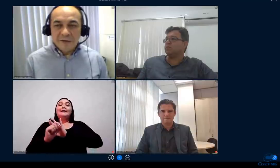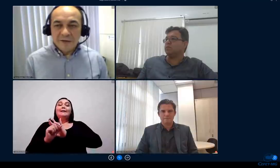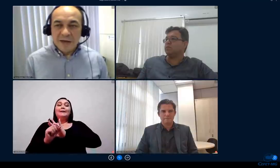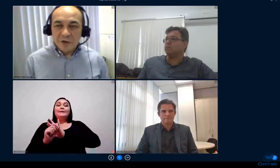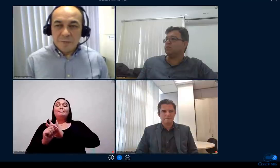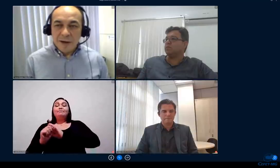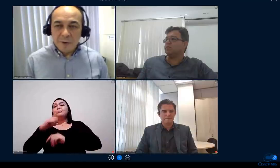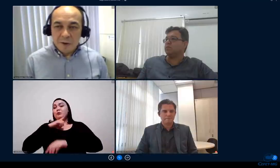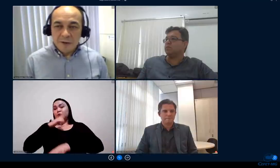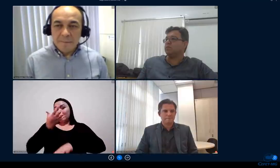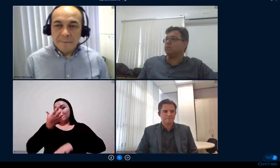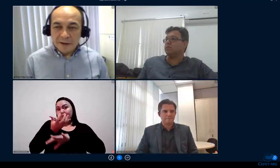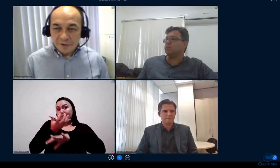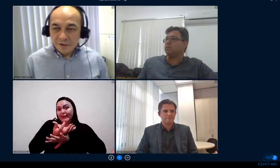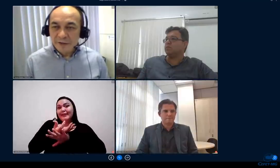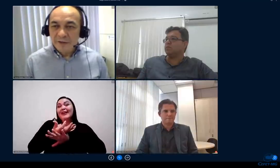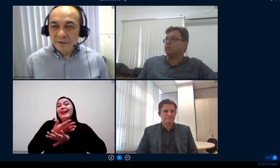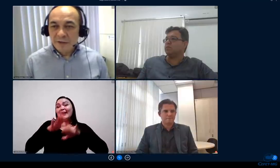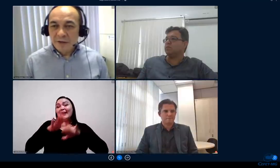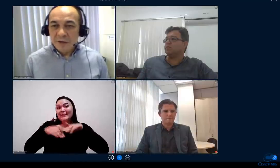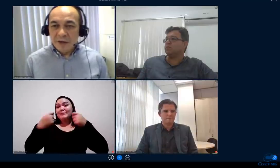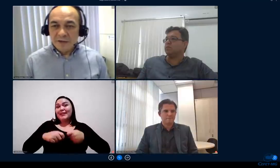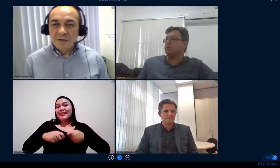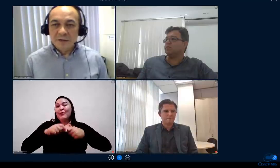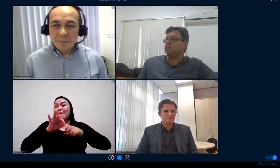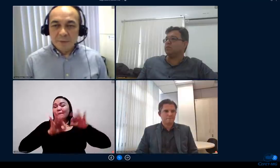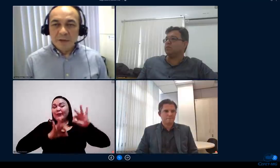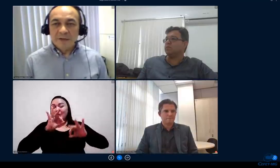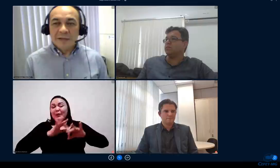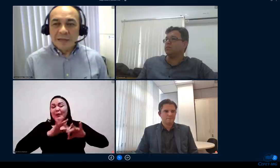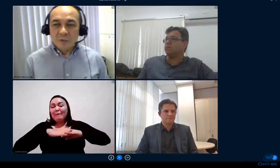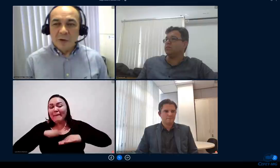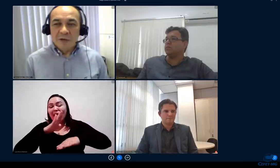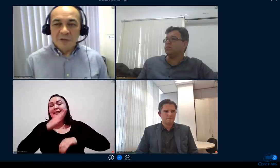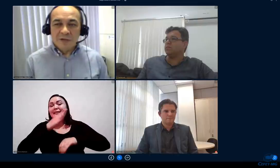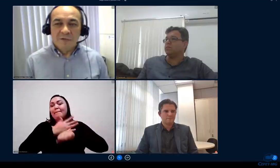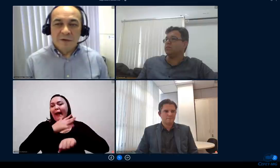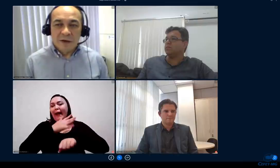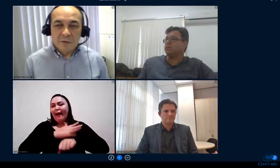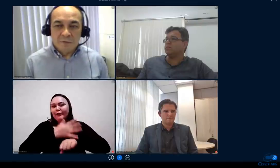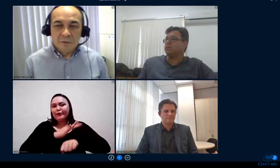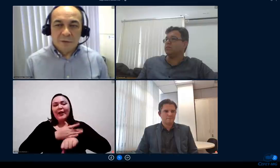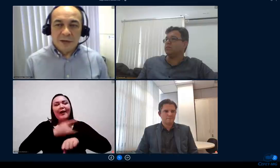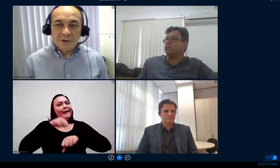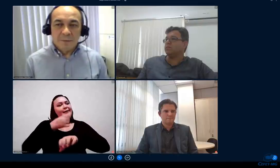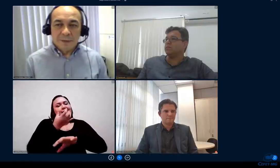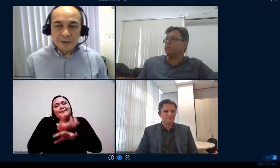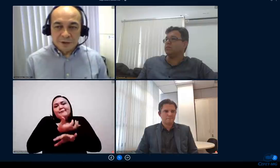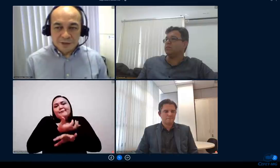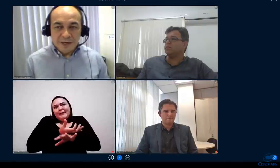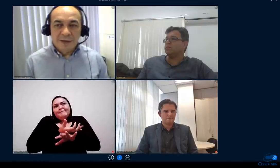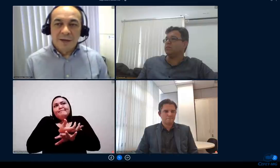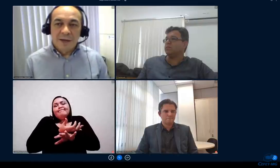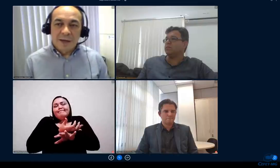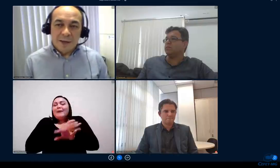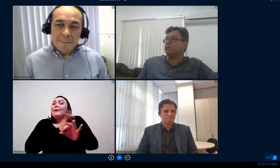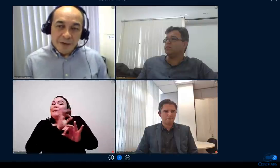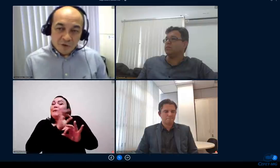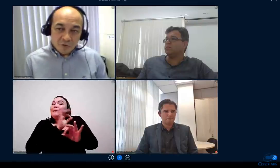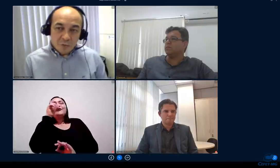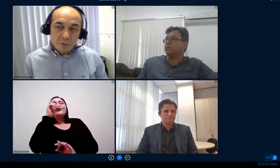necessidade maior de práticas e essas disciplinas naturalmente elas tiveram dificuldade de planejar